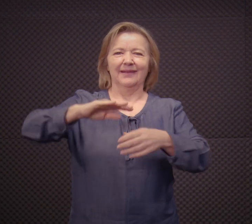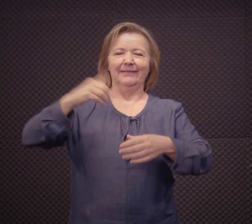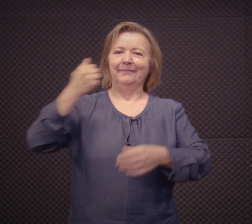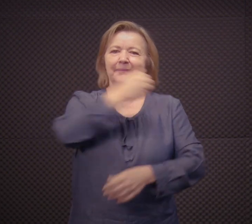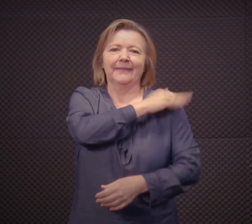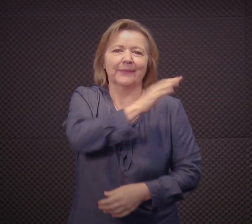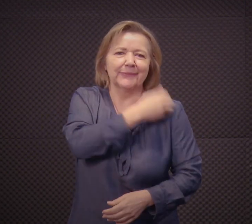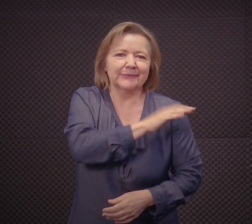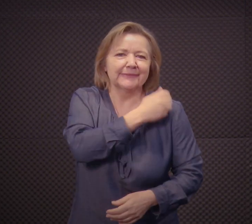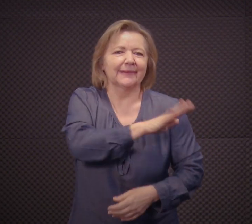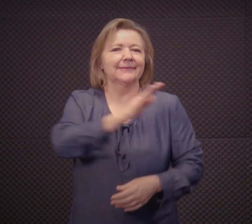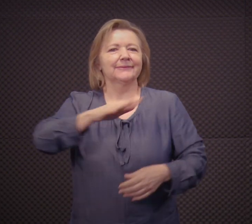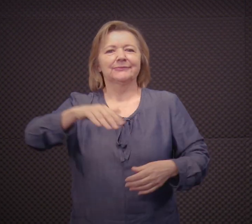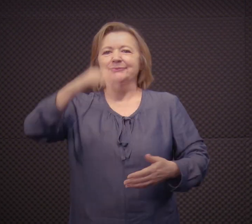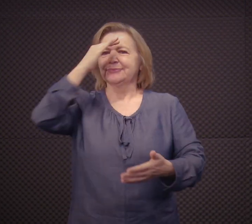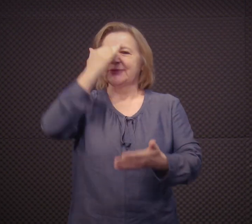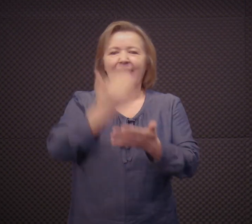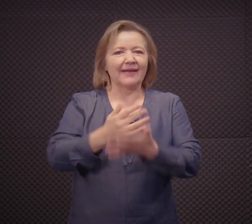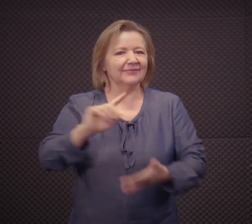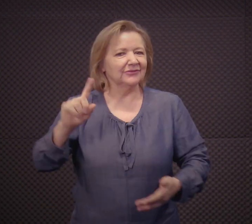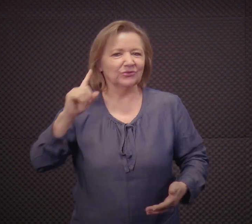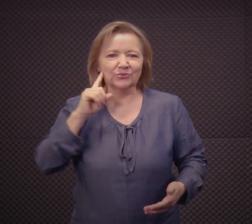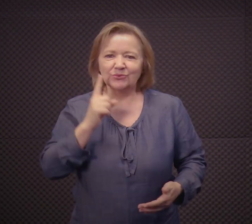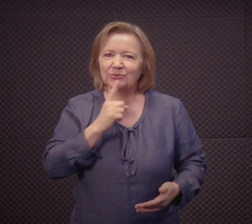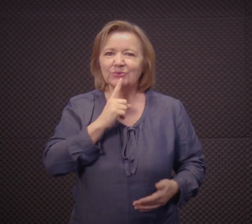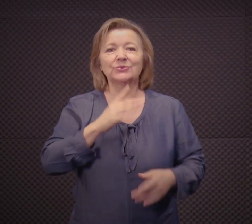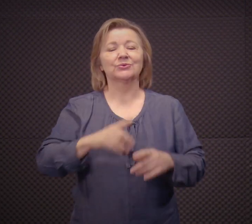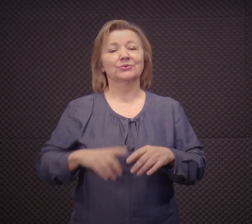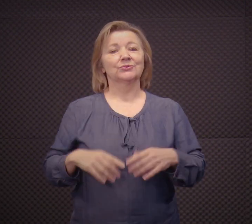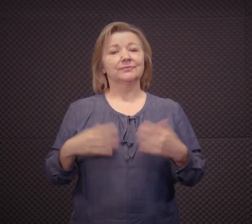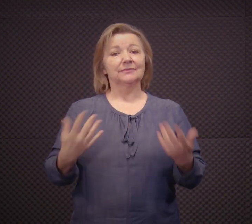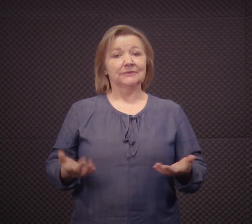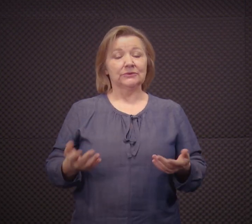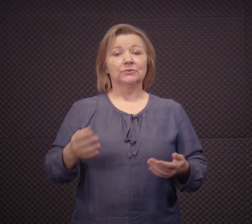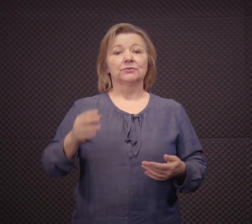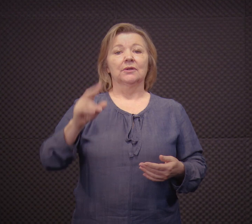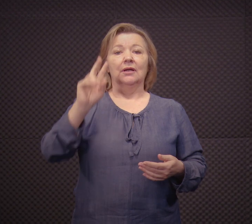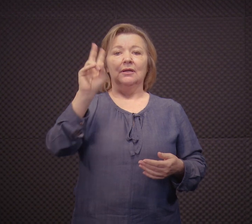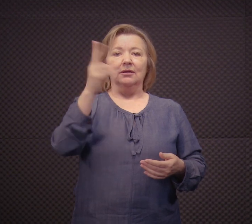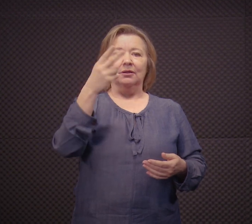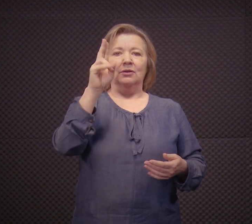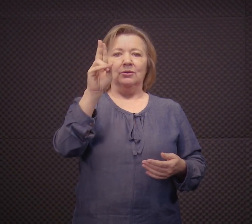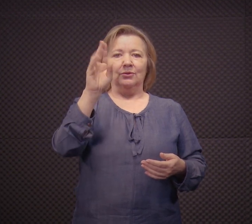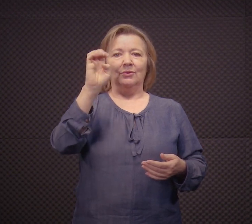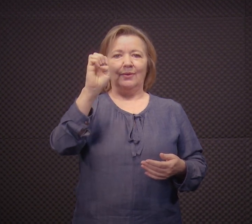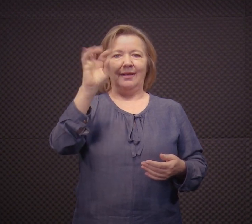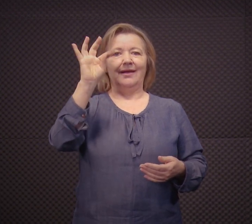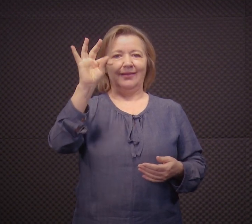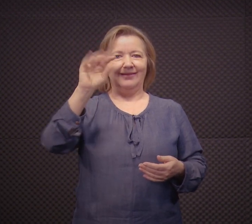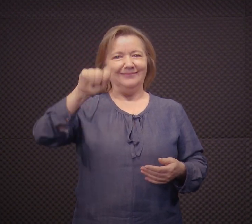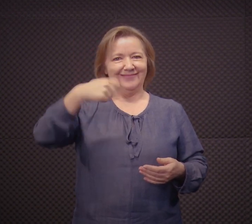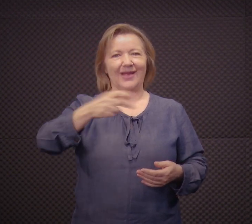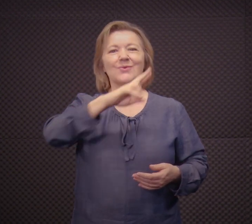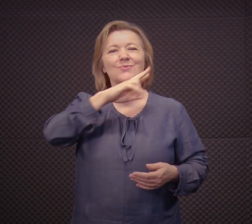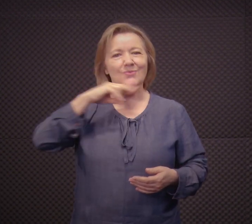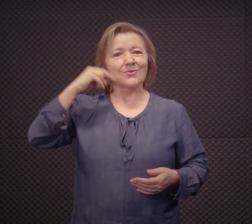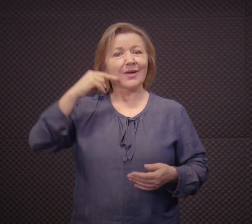sofrimento, de muito preconceito, de não acreditar na potencialidade dos